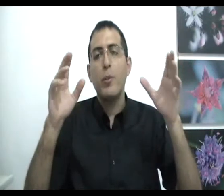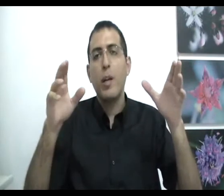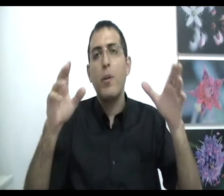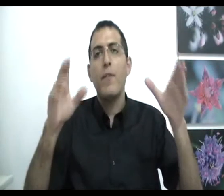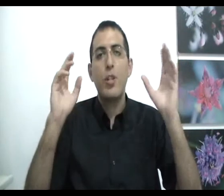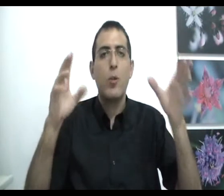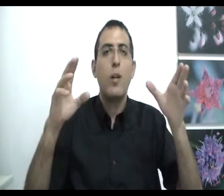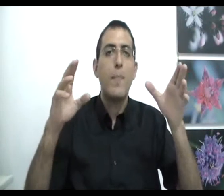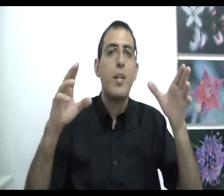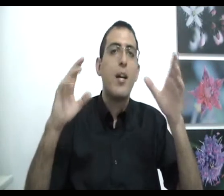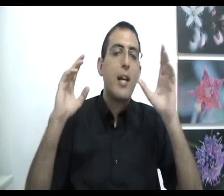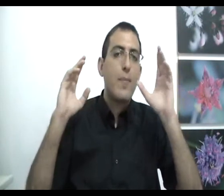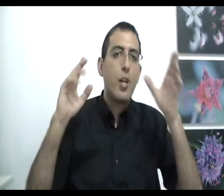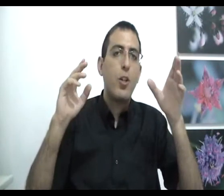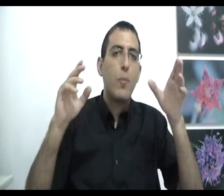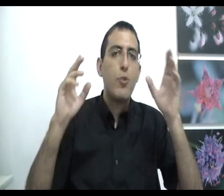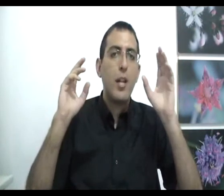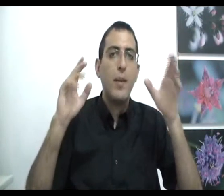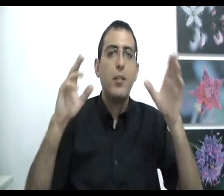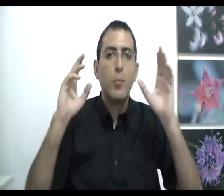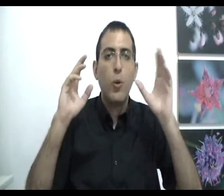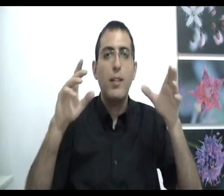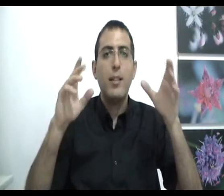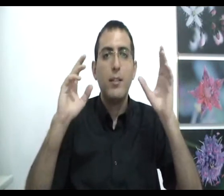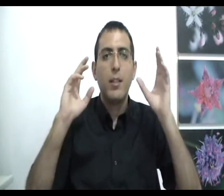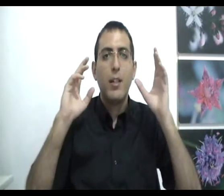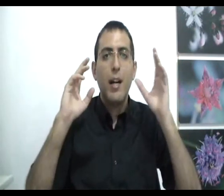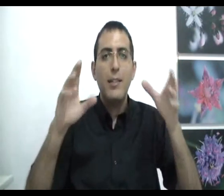ביותר בעולם ושיהיה לכולם המשך יום של אמת מוחלטת עד הבא